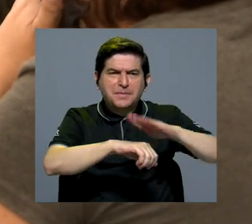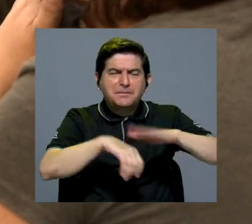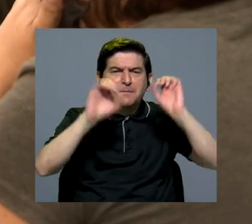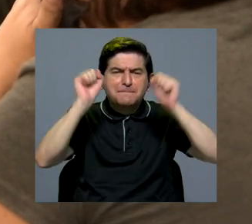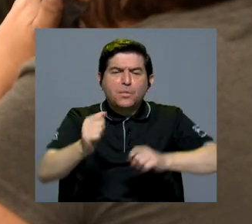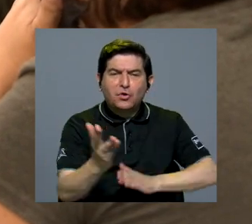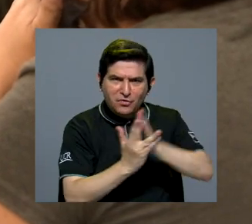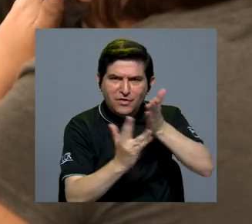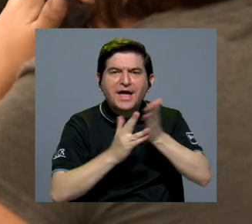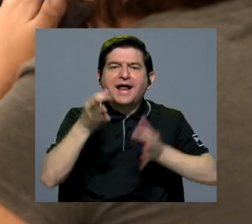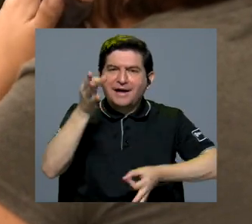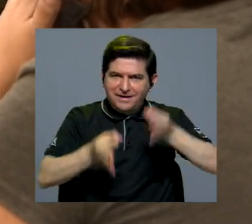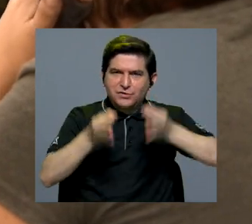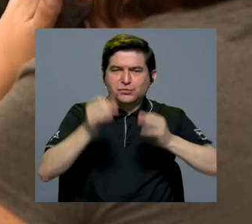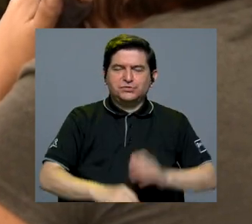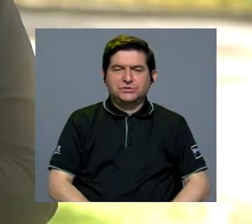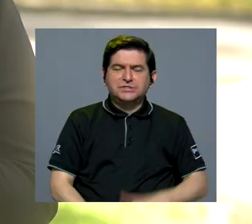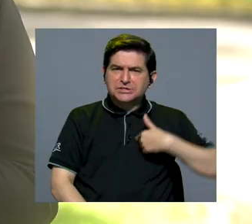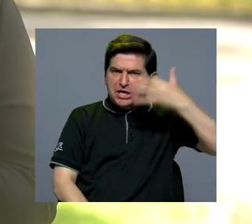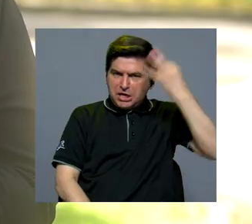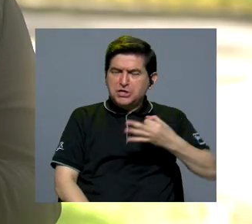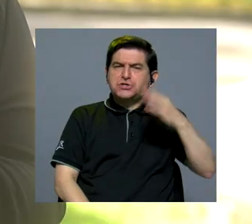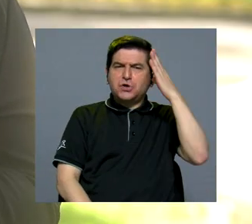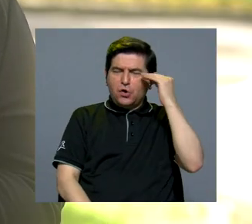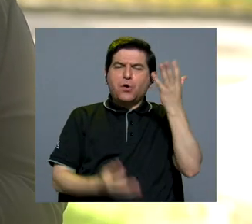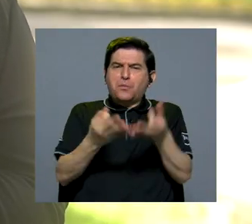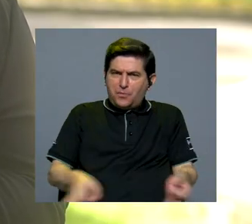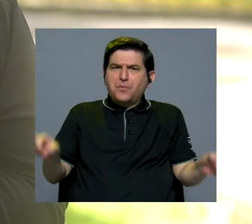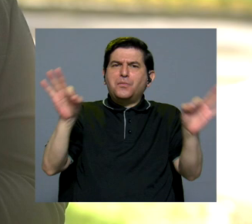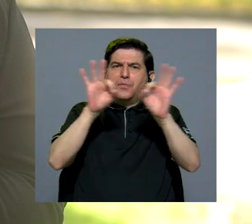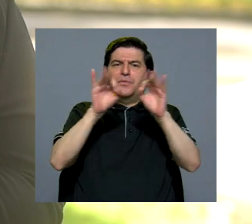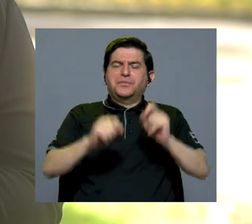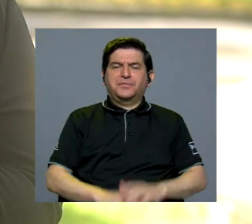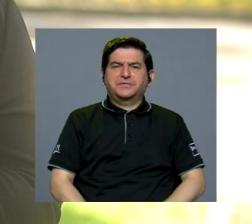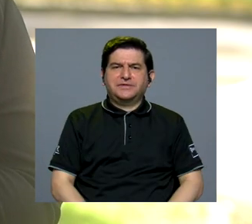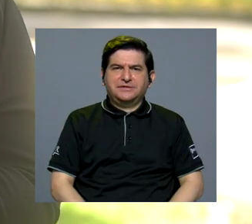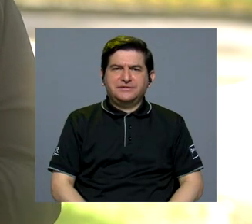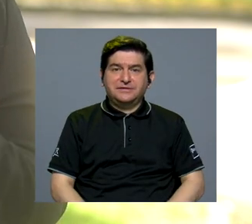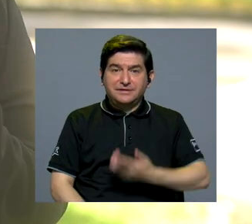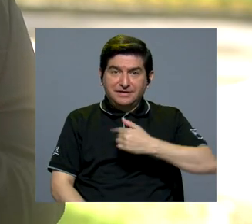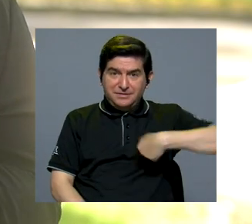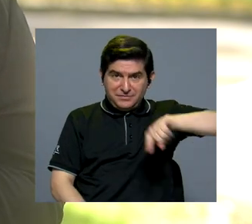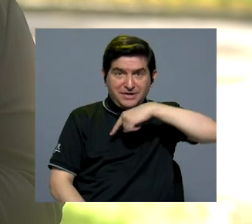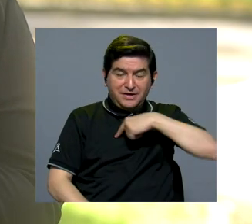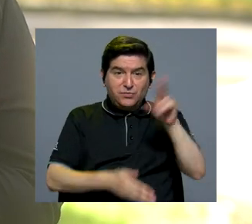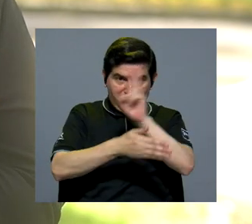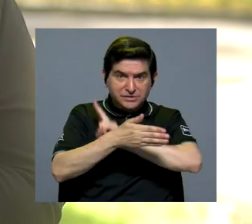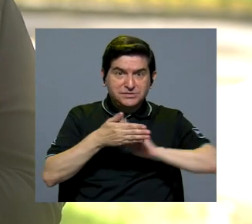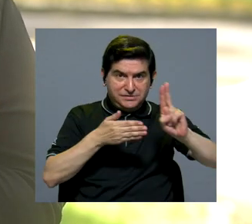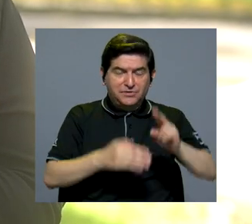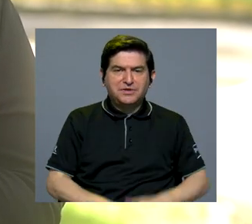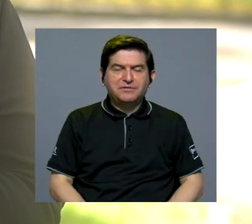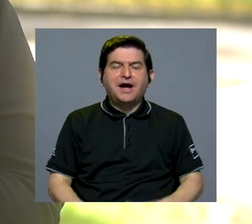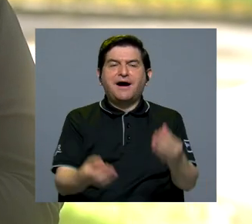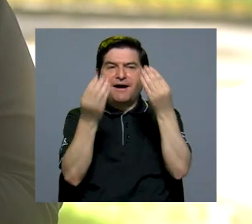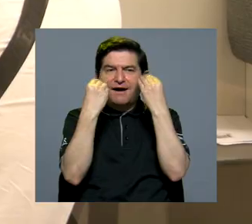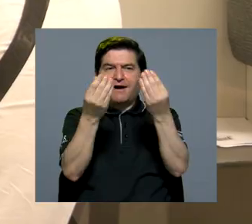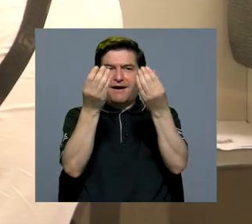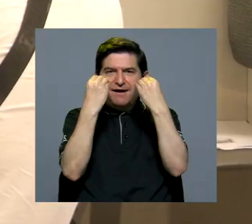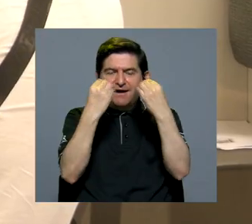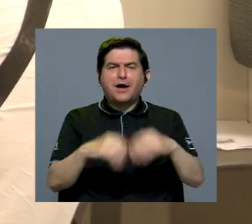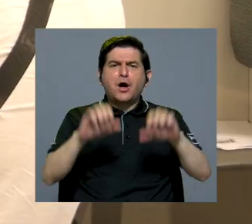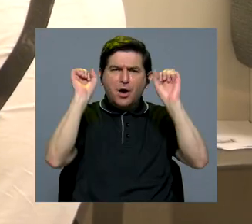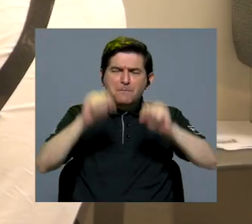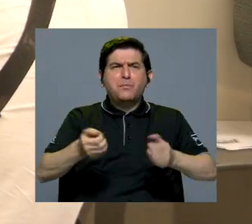permita poder tener acceso a la justicia. Y creo que es una experiencia importante que, por lo menos para la universidad, nos deja la